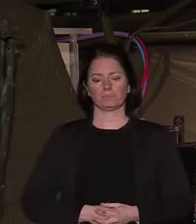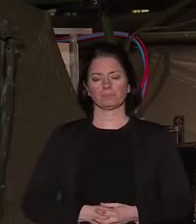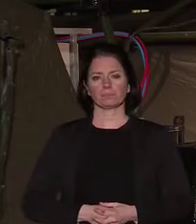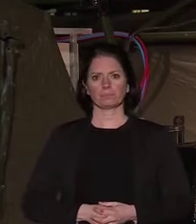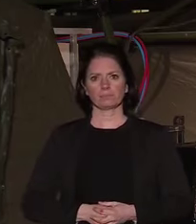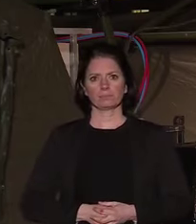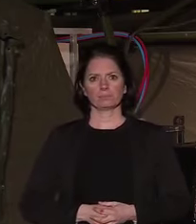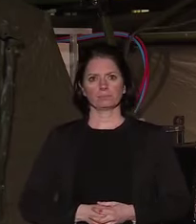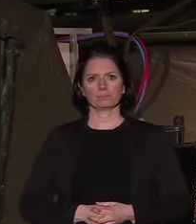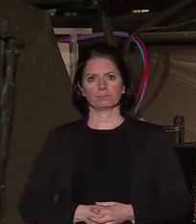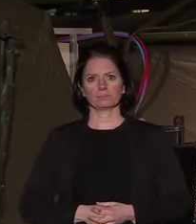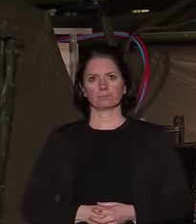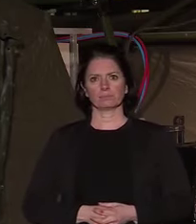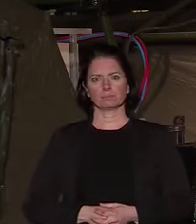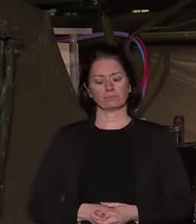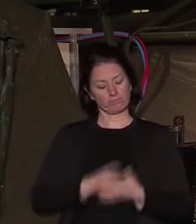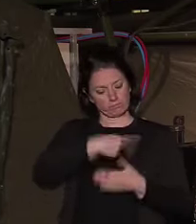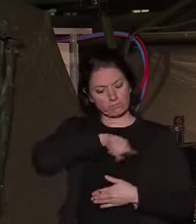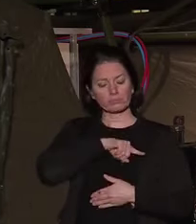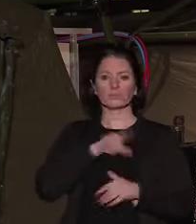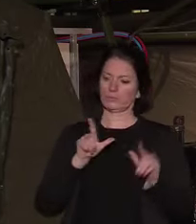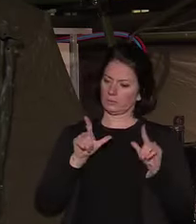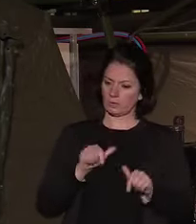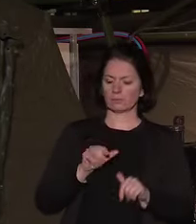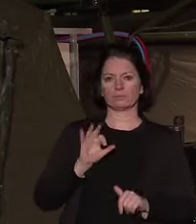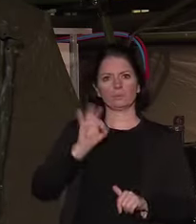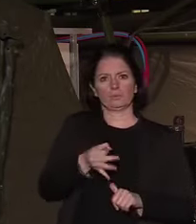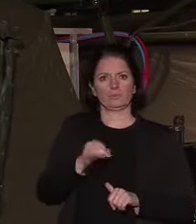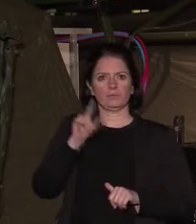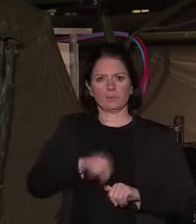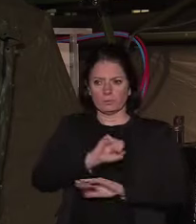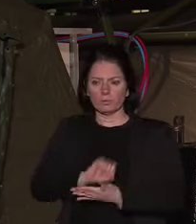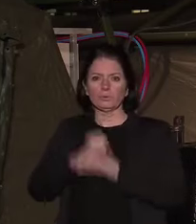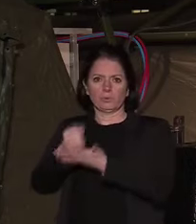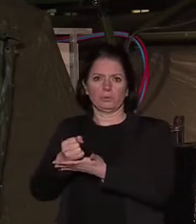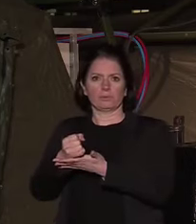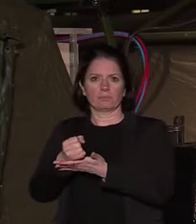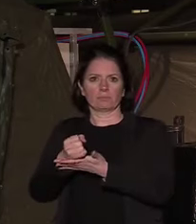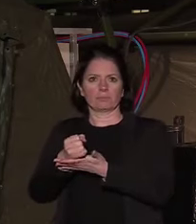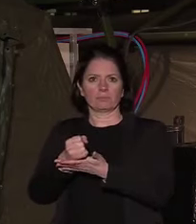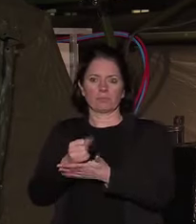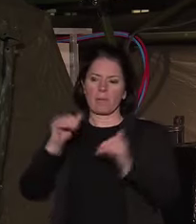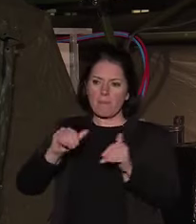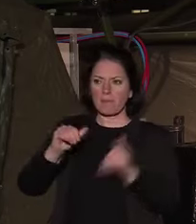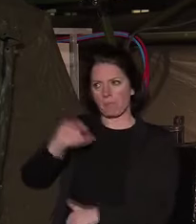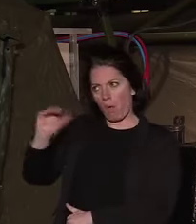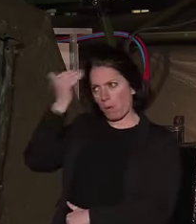Nous serons là aussi au rendez-vous de ce que nous devons, au-delà de cette reconnaissance et du respect.